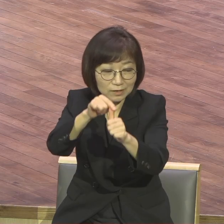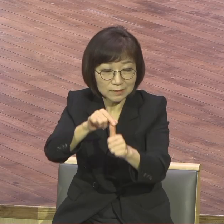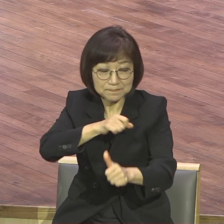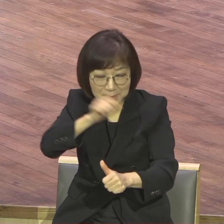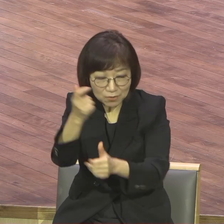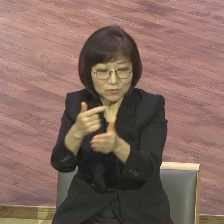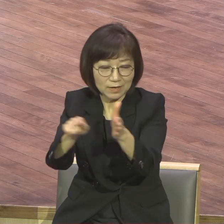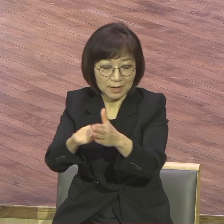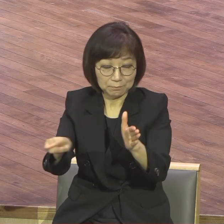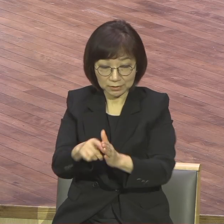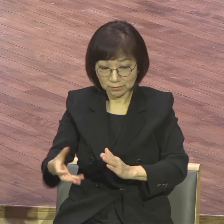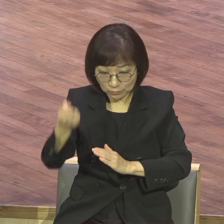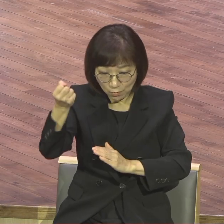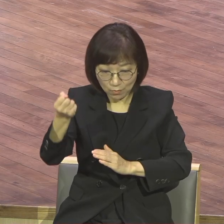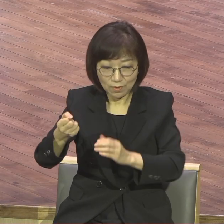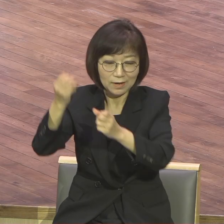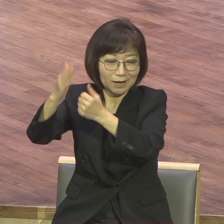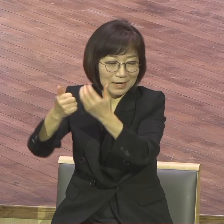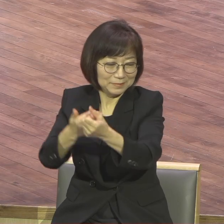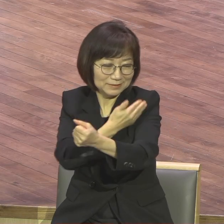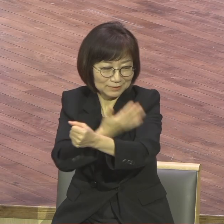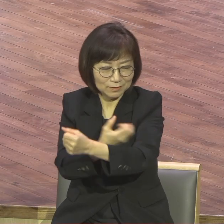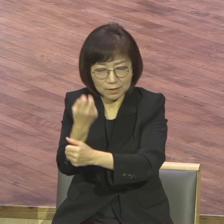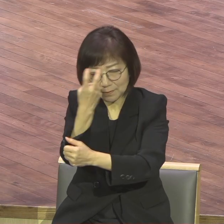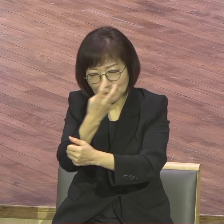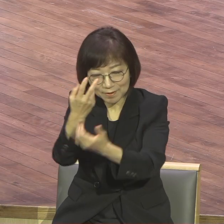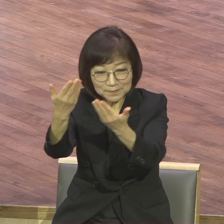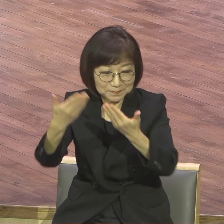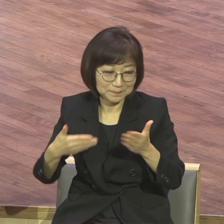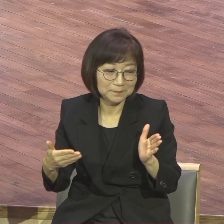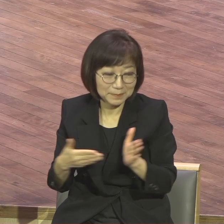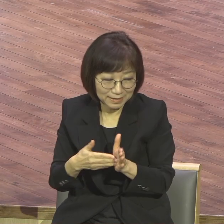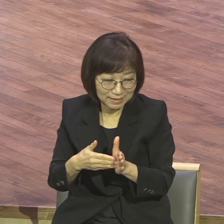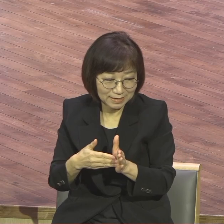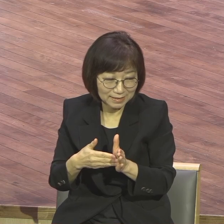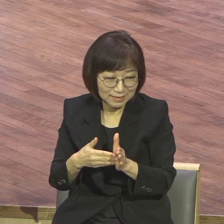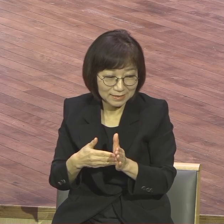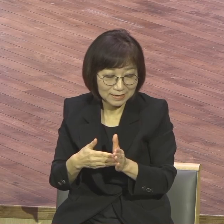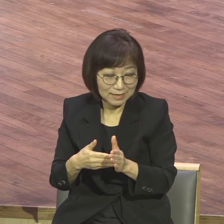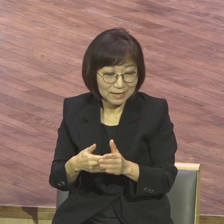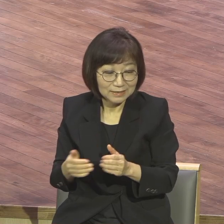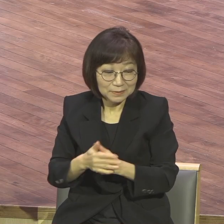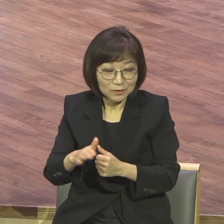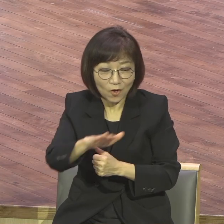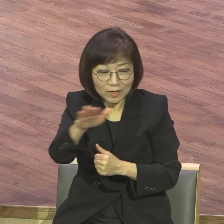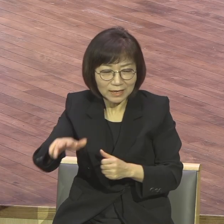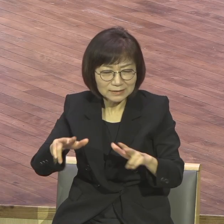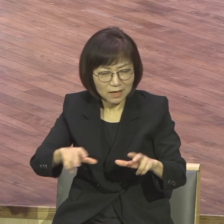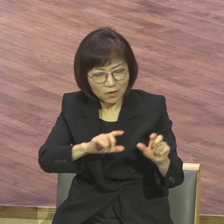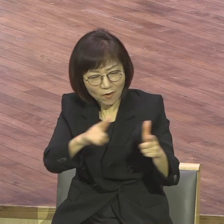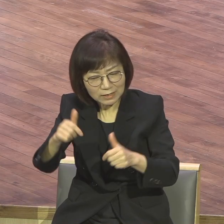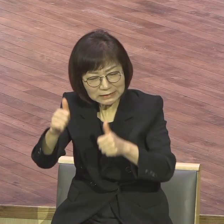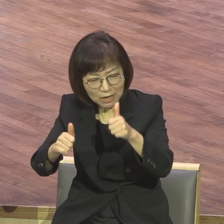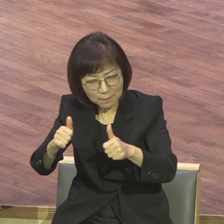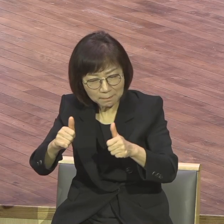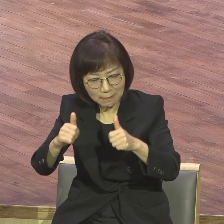믿음으로 말미암아 하나님의 능력으로 보호하심을 받았느니라. 그러므로 너희가 이제 여러 가지 시험으로 말미암아